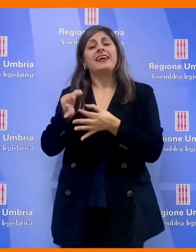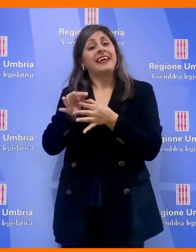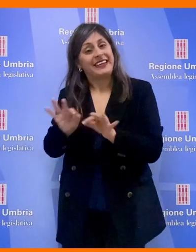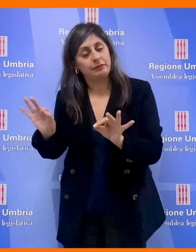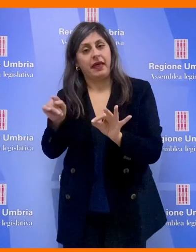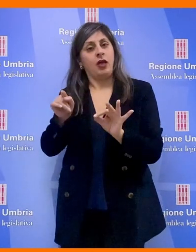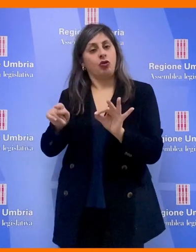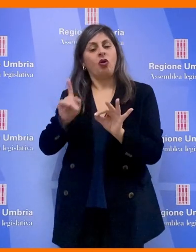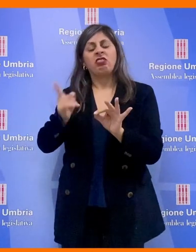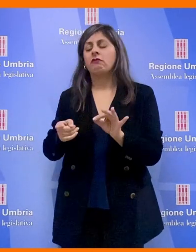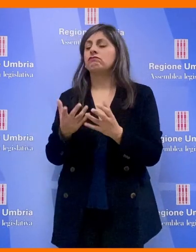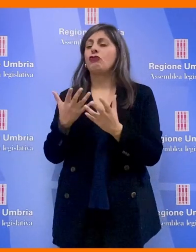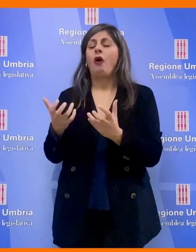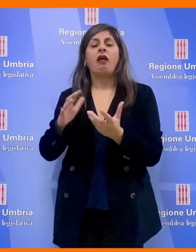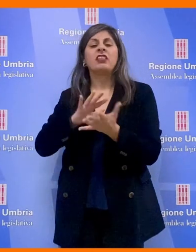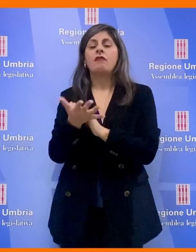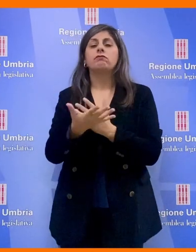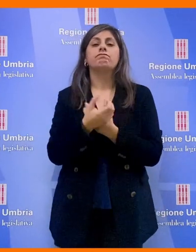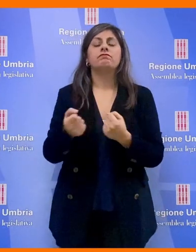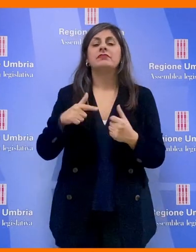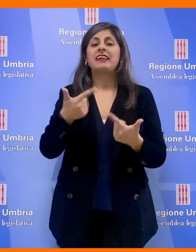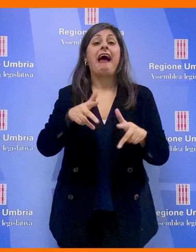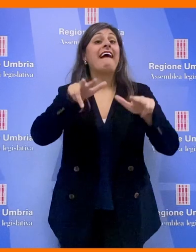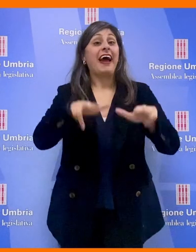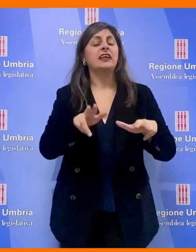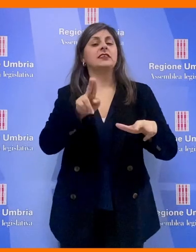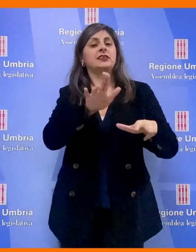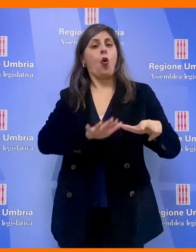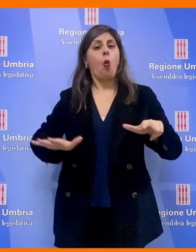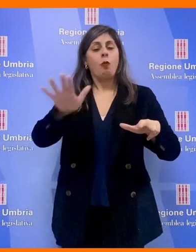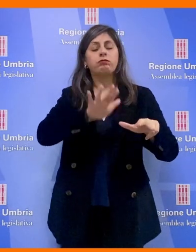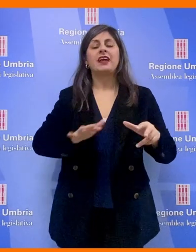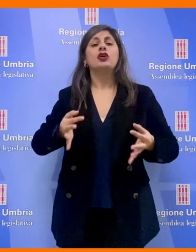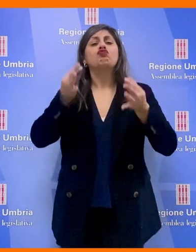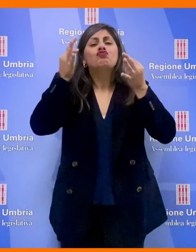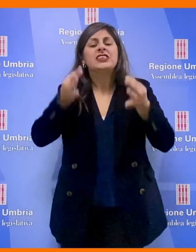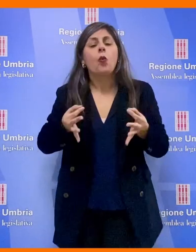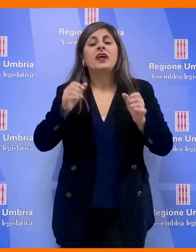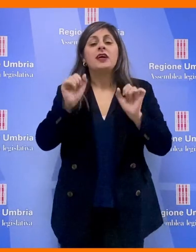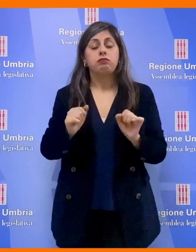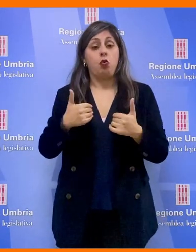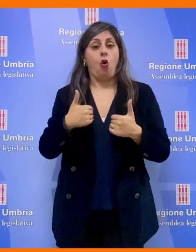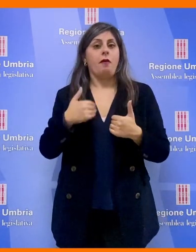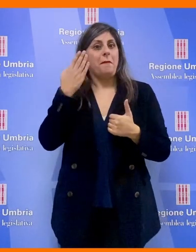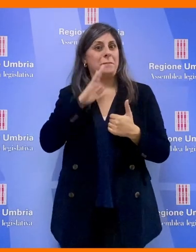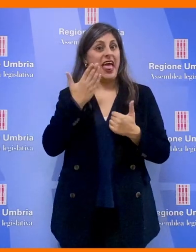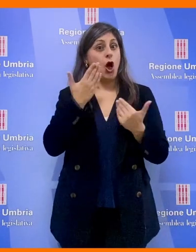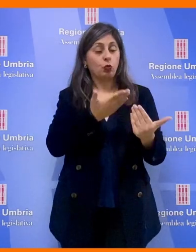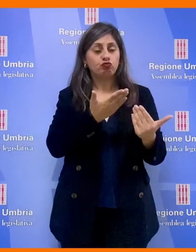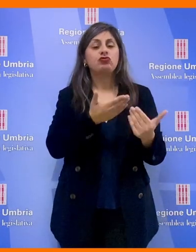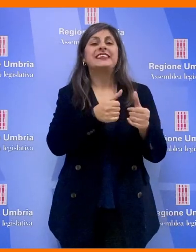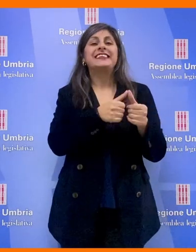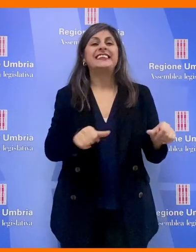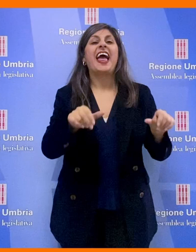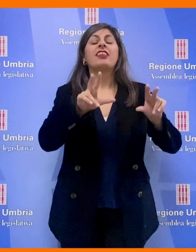trovi concretamente attuazione garantendo quindi all'Umbria la certezza di poter ospitare a Perugia la sede